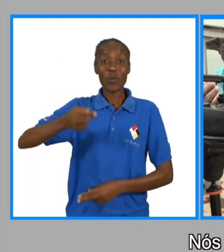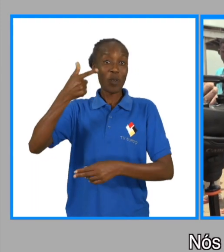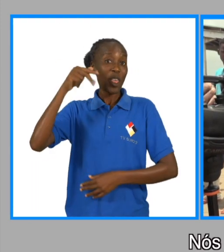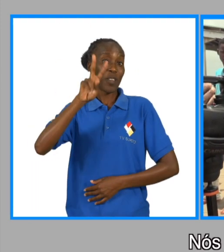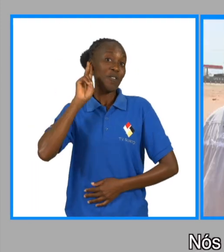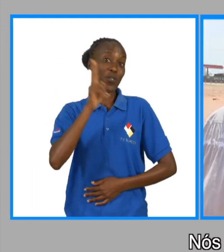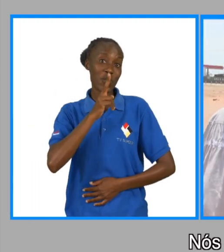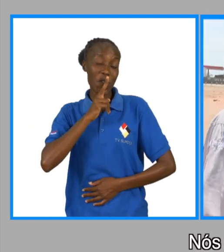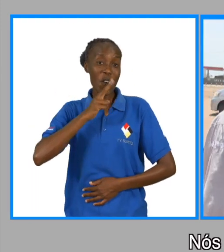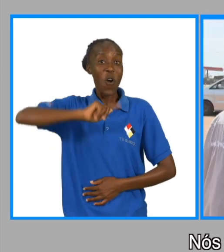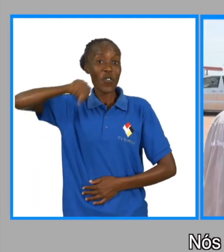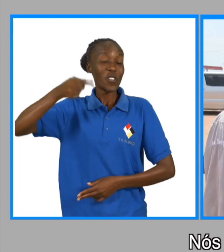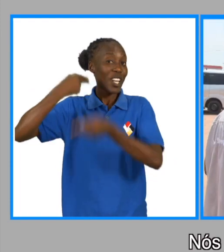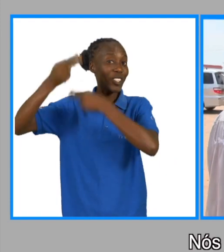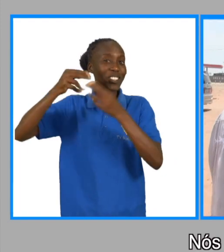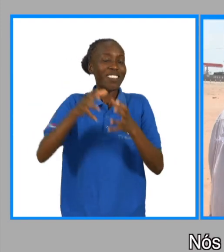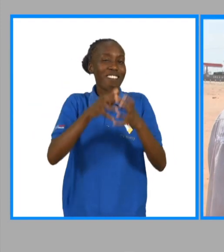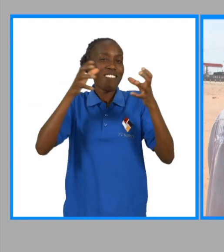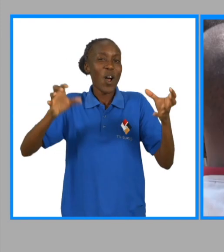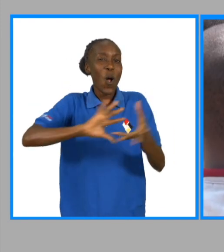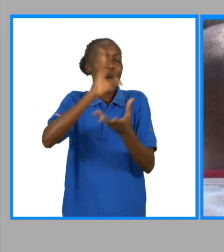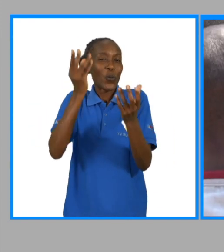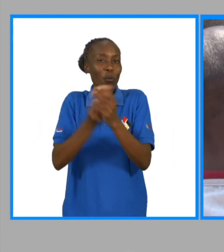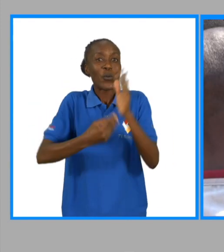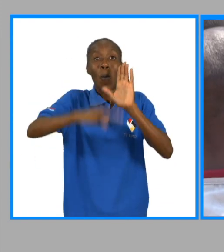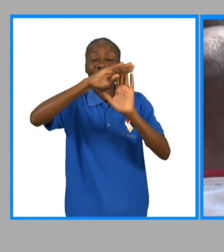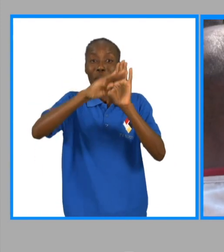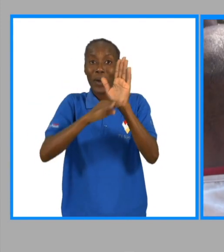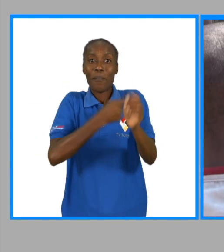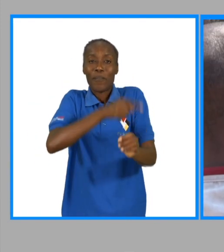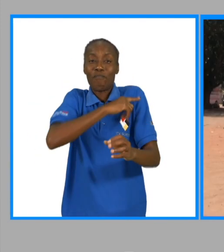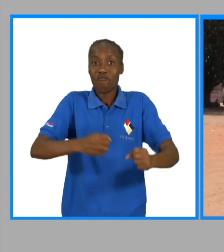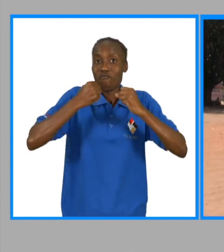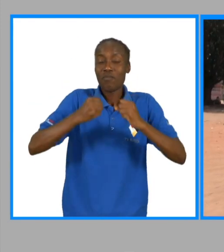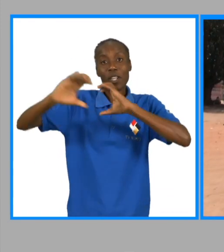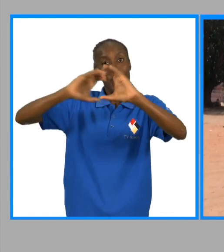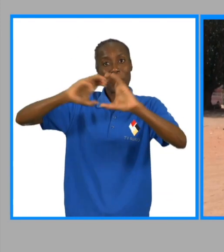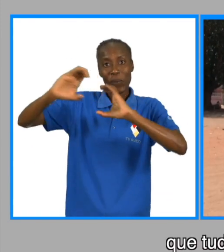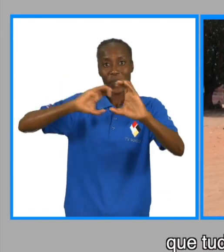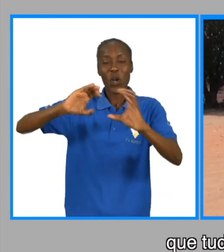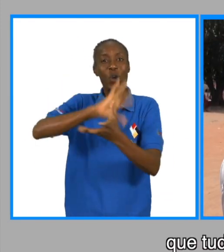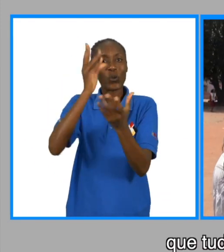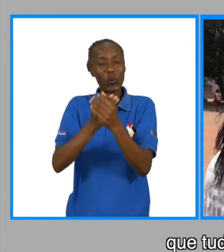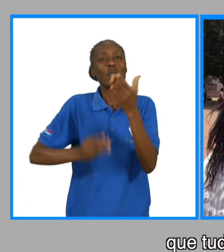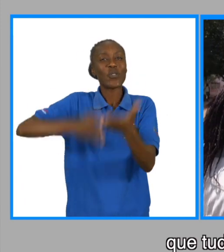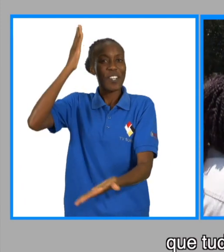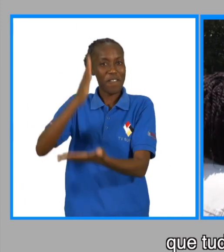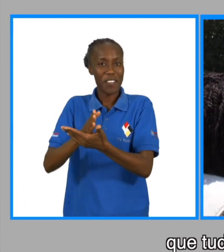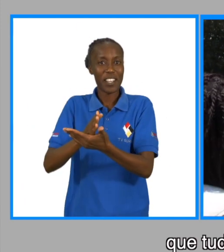Surdo nossa história é longa foi graças ao programa para o fortalecimento da mídia que tudo se tornou realidade